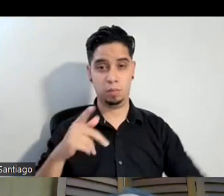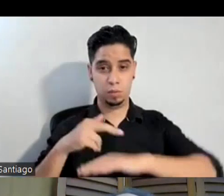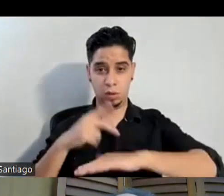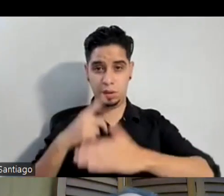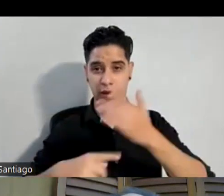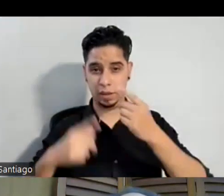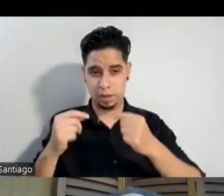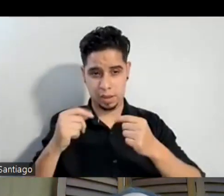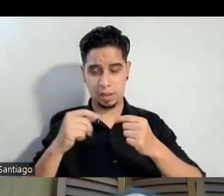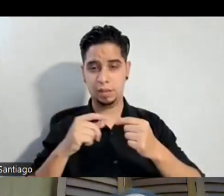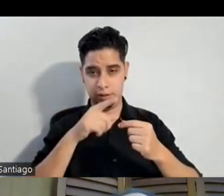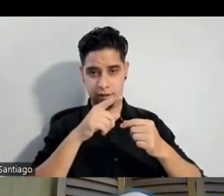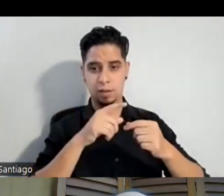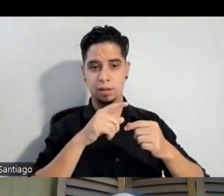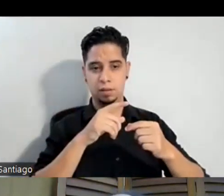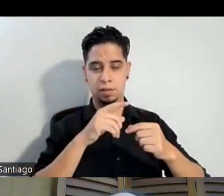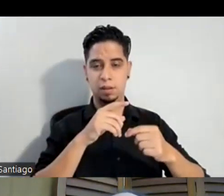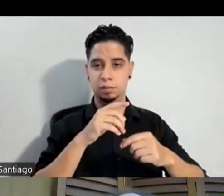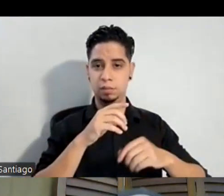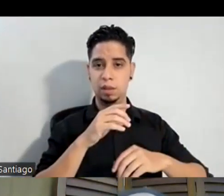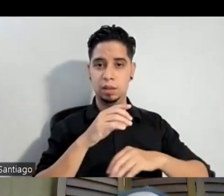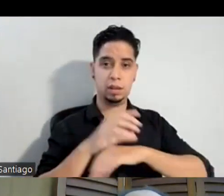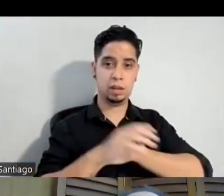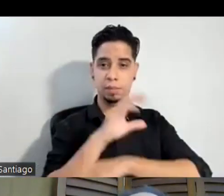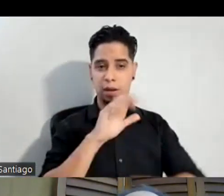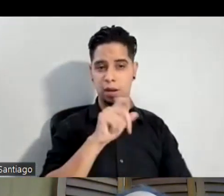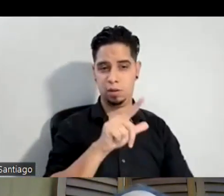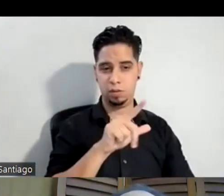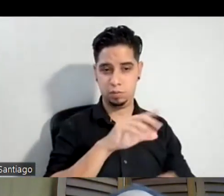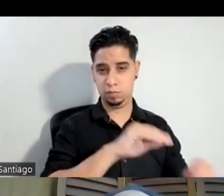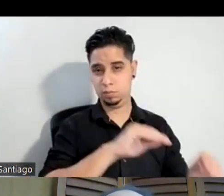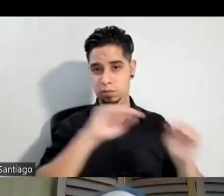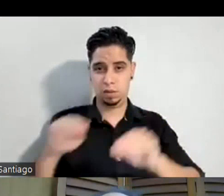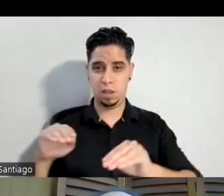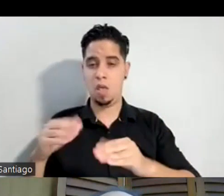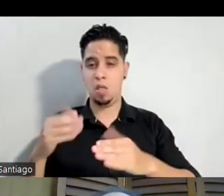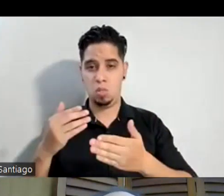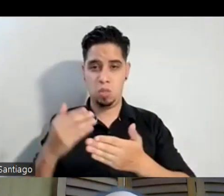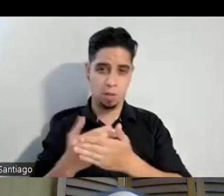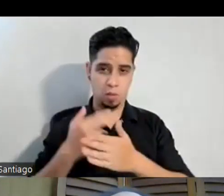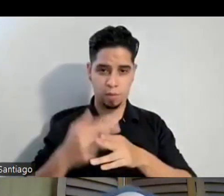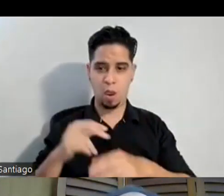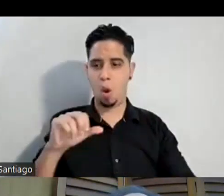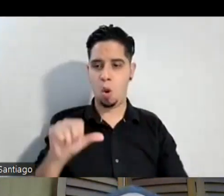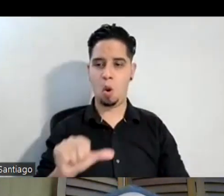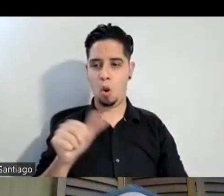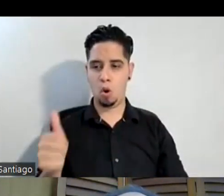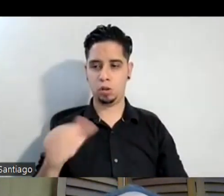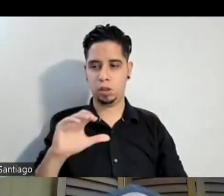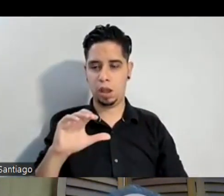Christmas Carol ahora se llama Otra canción de Navidad y entonces Yadilín